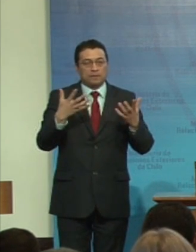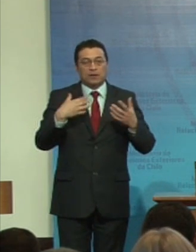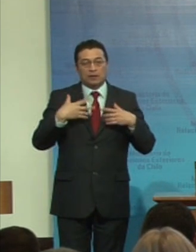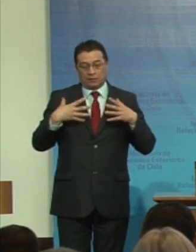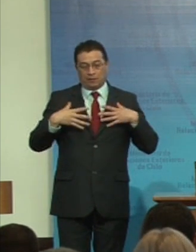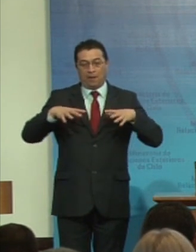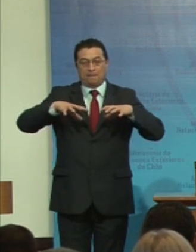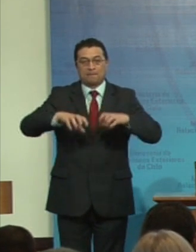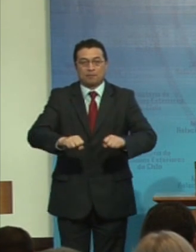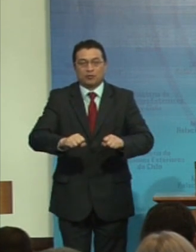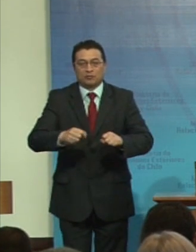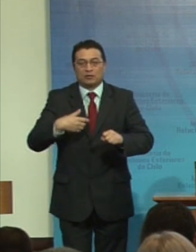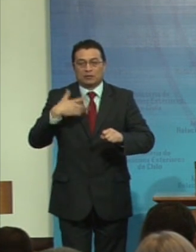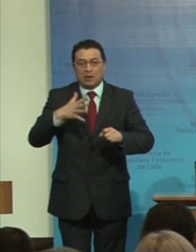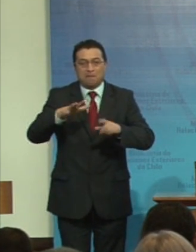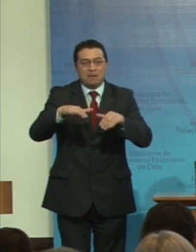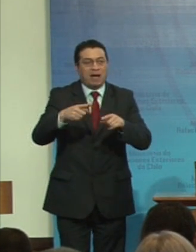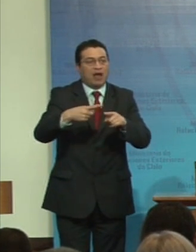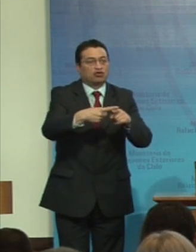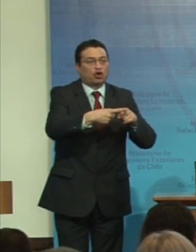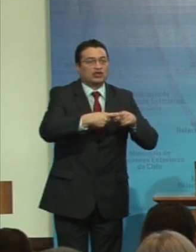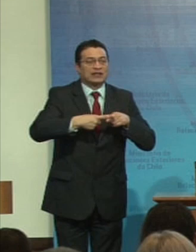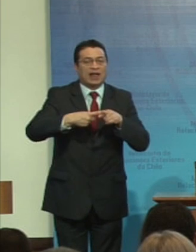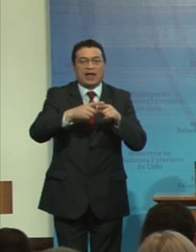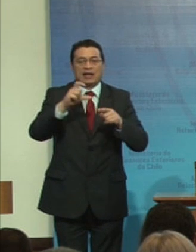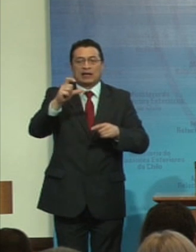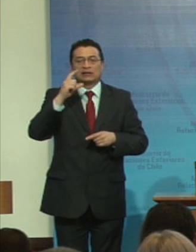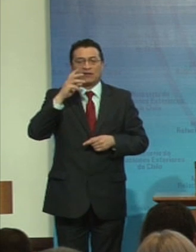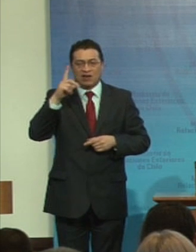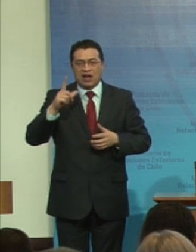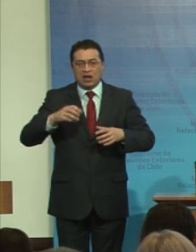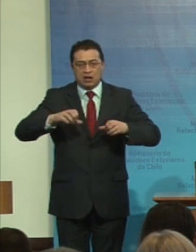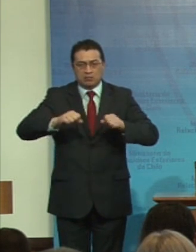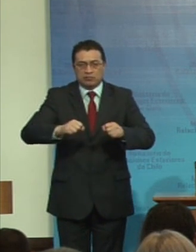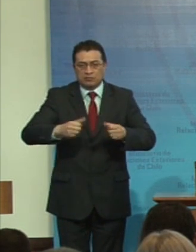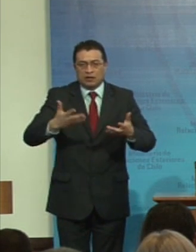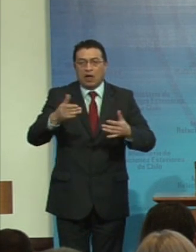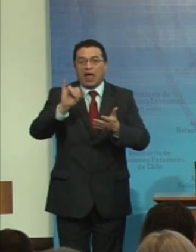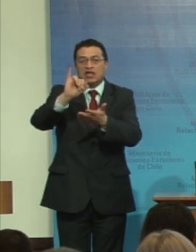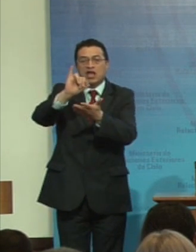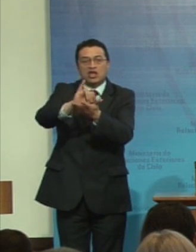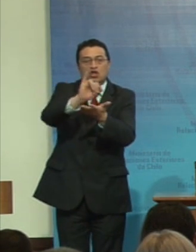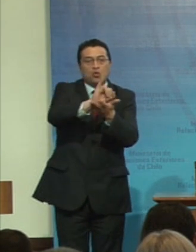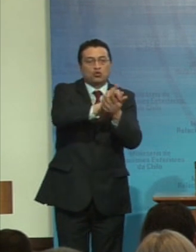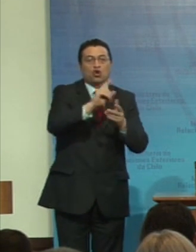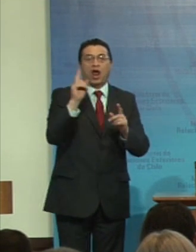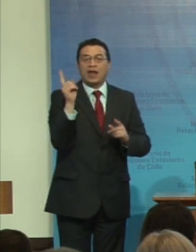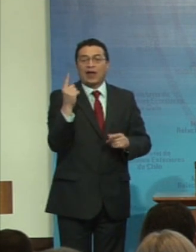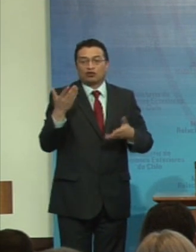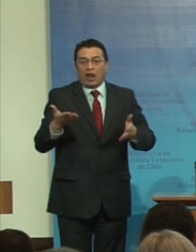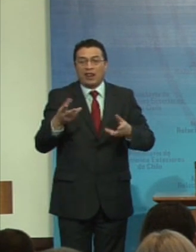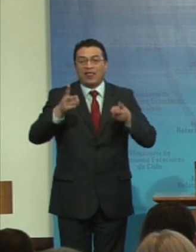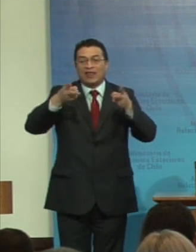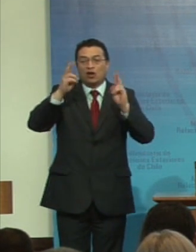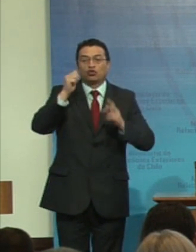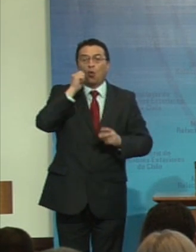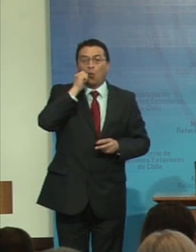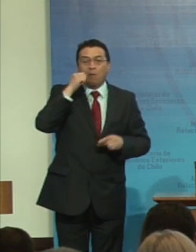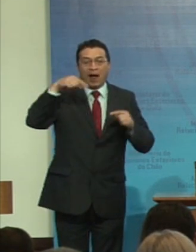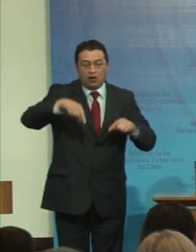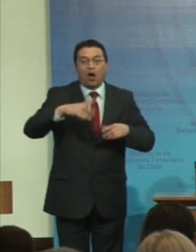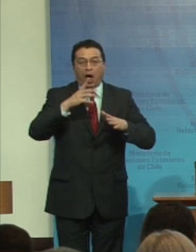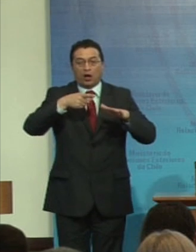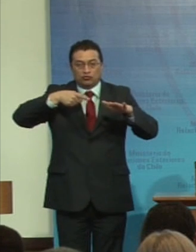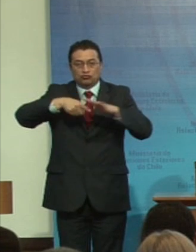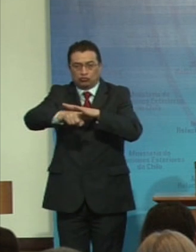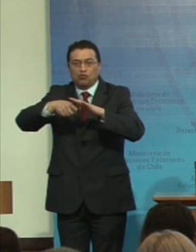empoderamiento de la misma sociedad civil. También cómo las instituciones nacionales de derechos humanos han entrado